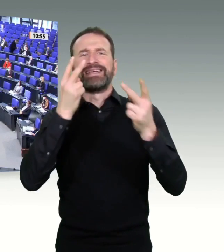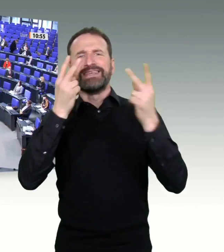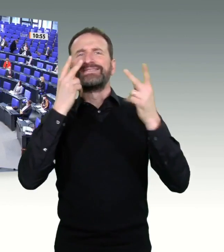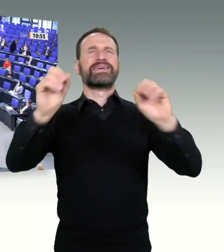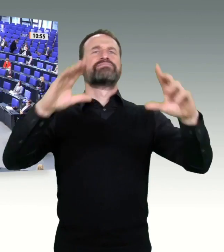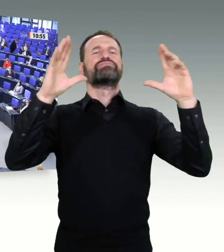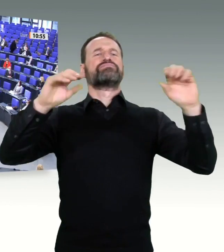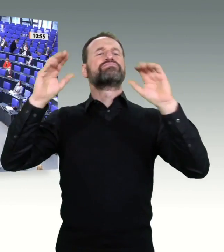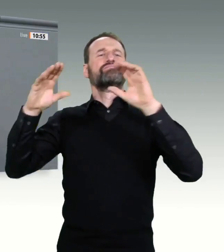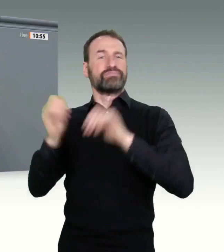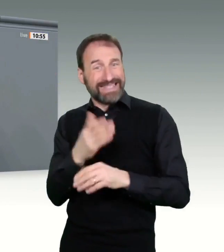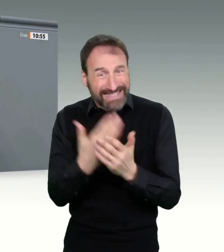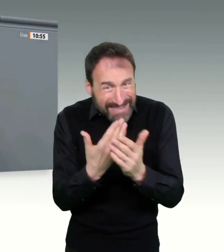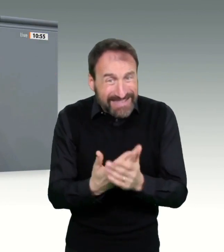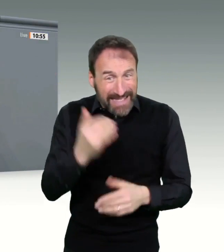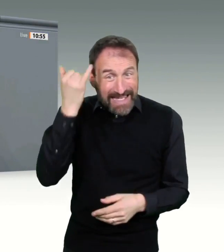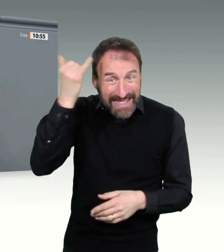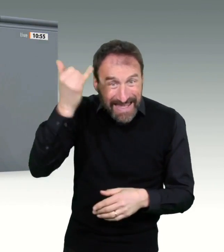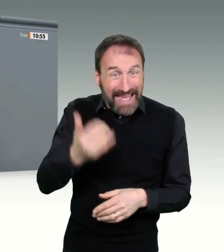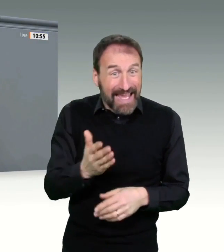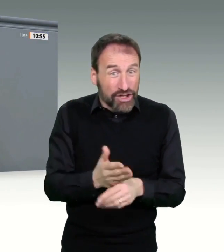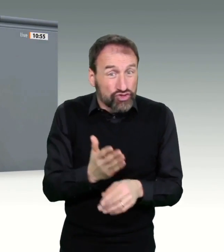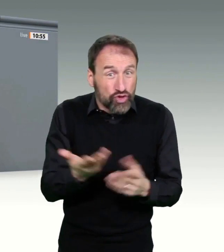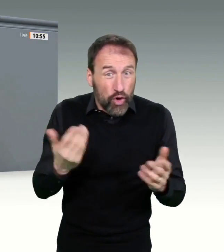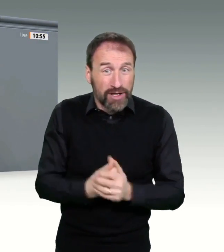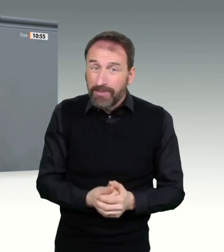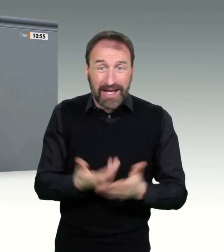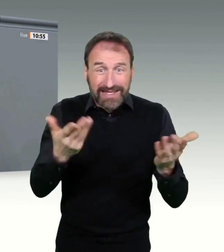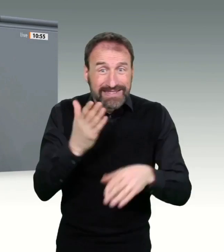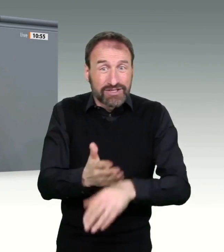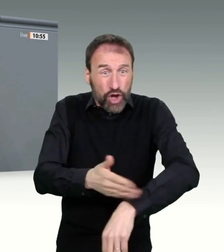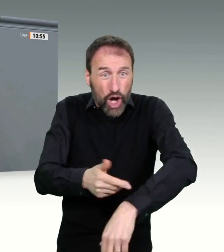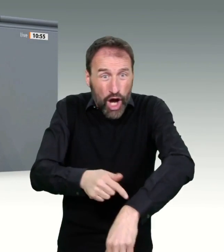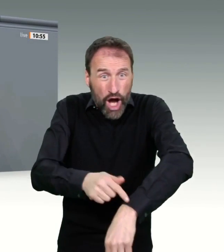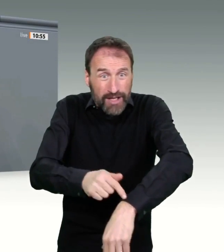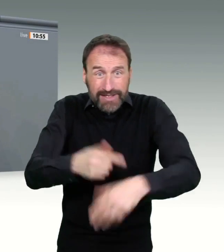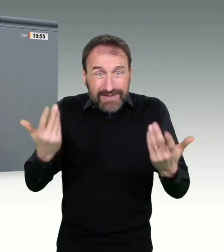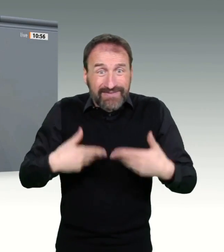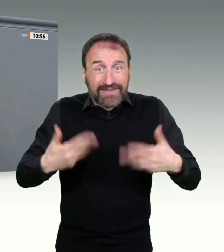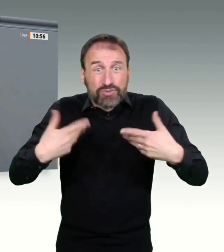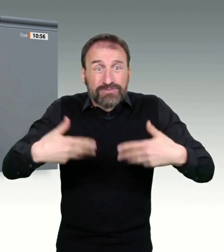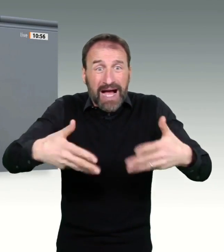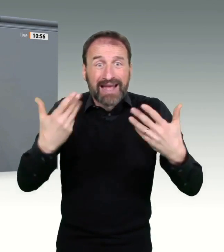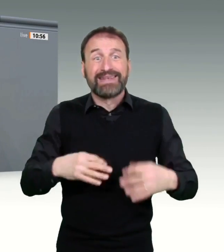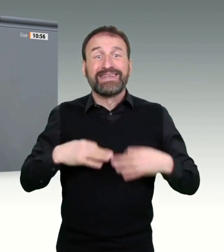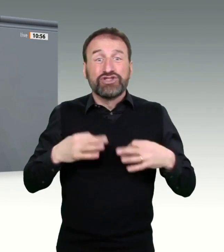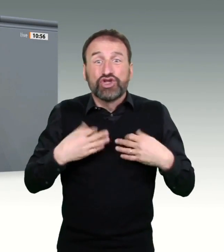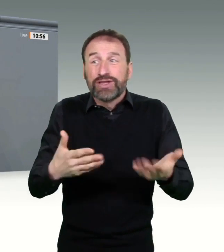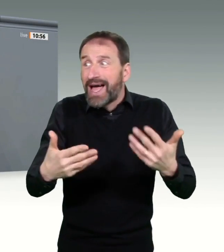Deswegen fordere ich Sie auf, Herr Minister, nicht nur zu reden, sondern tun Sie endlich alles, um diese Impfkampagne in Tagen